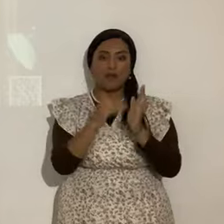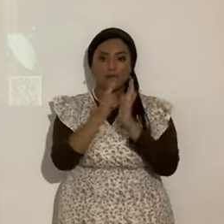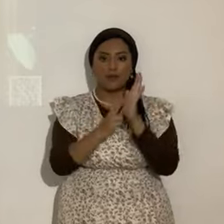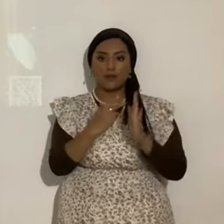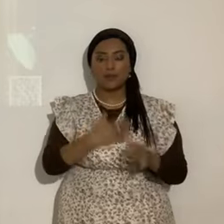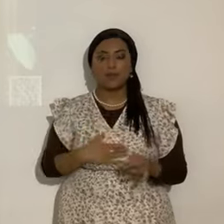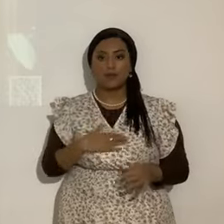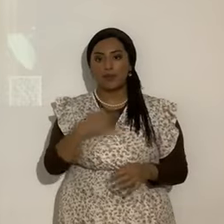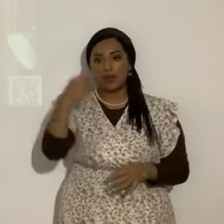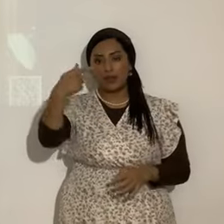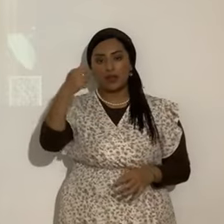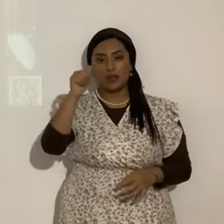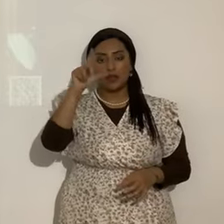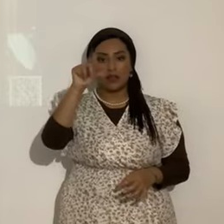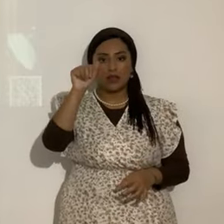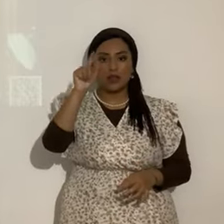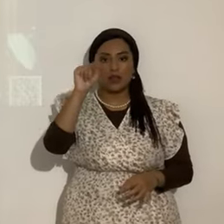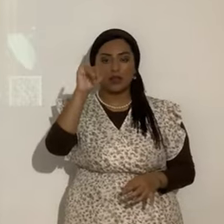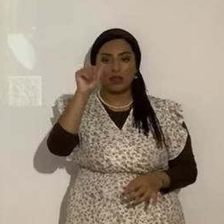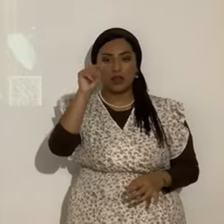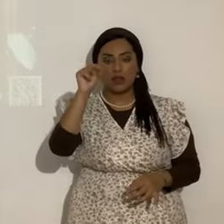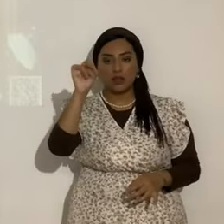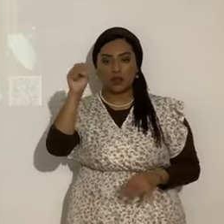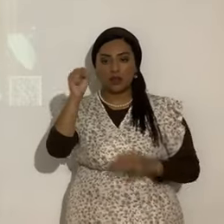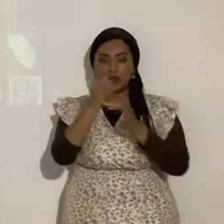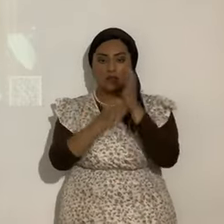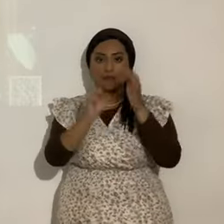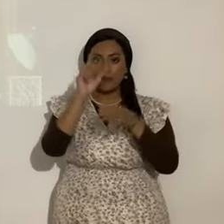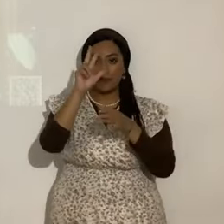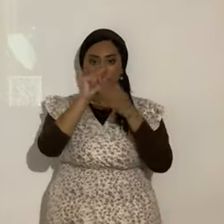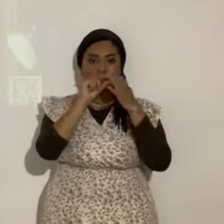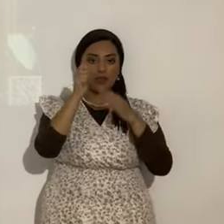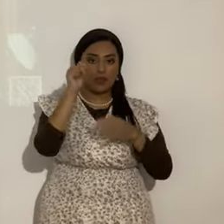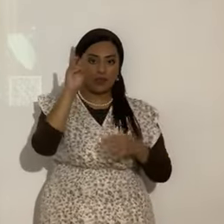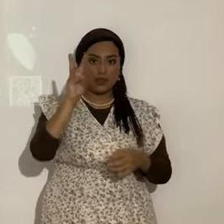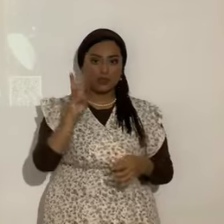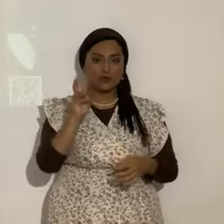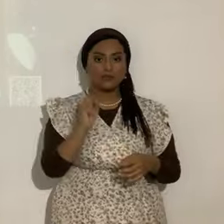Gálatas 3, verso 26. Gálatas 3, verso 26.